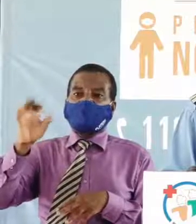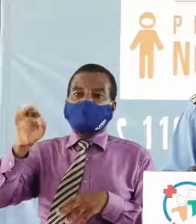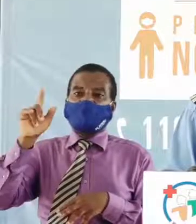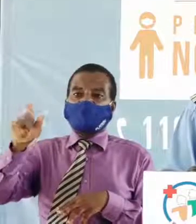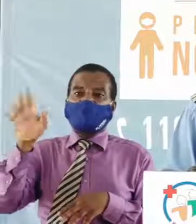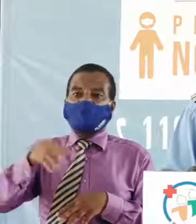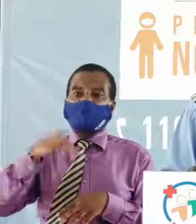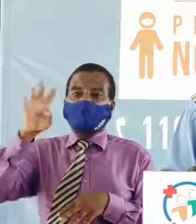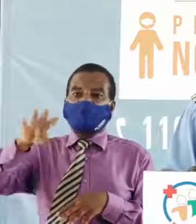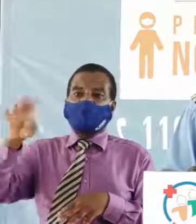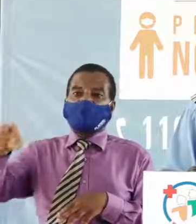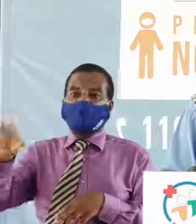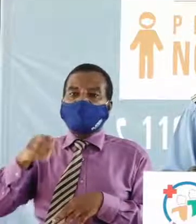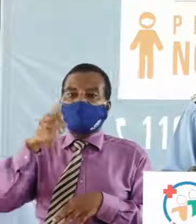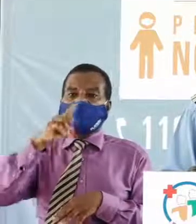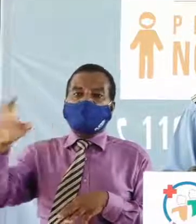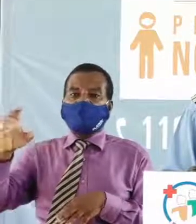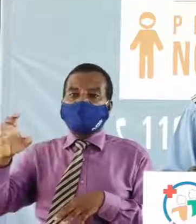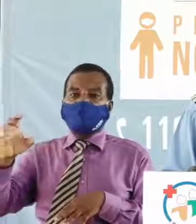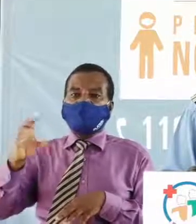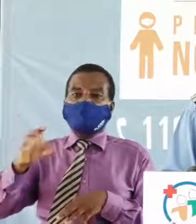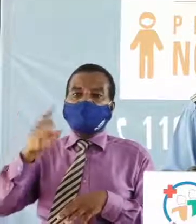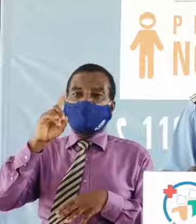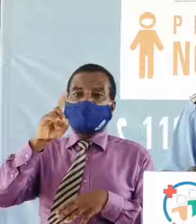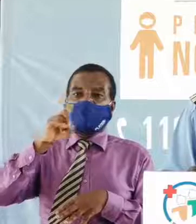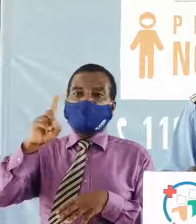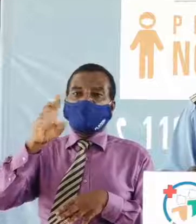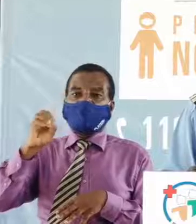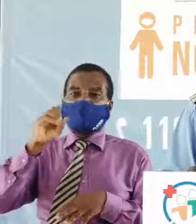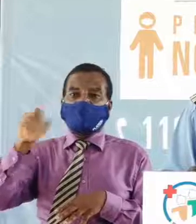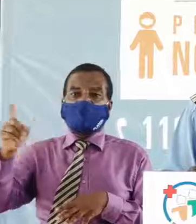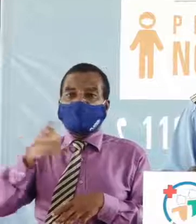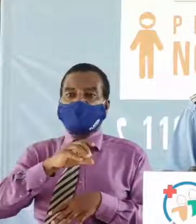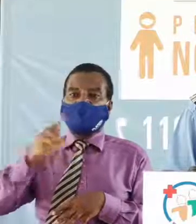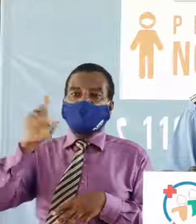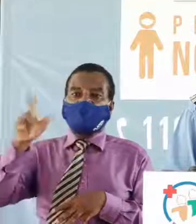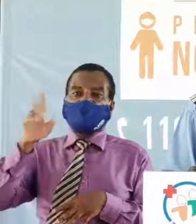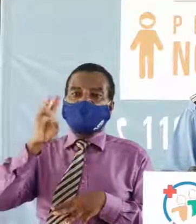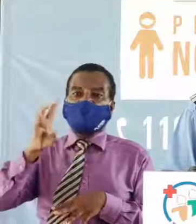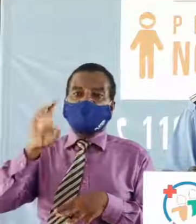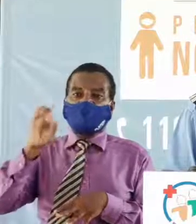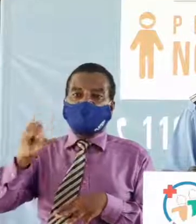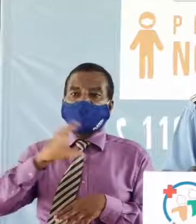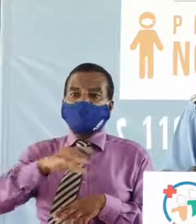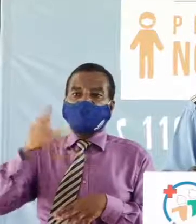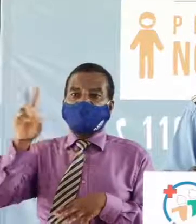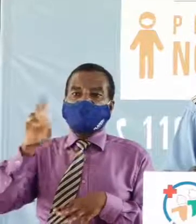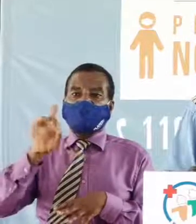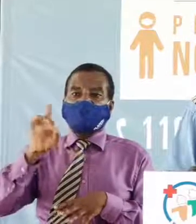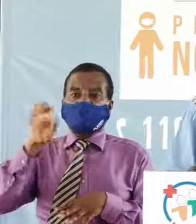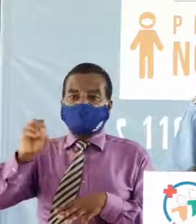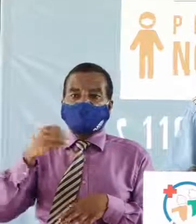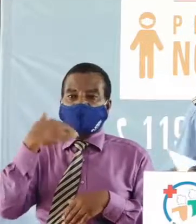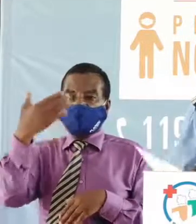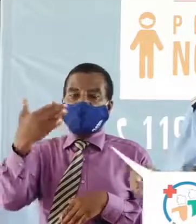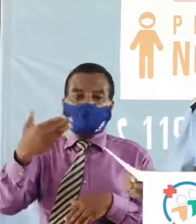au 100 111 au 170 et au 180 je vous remercie.